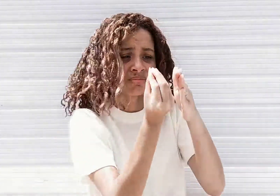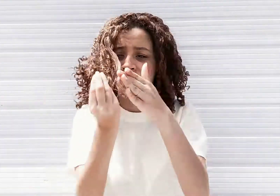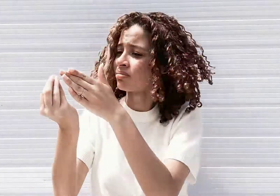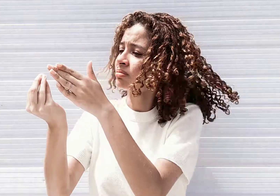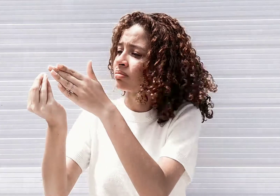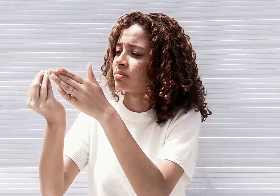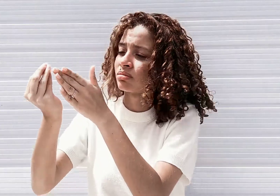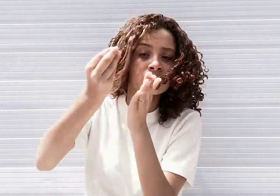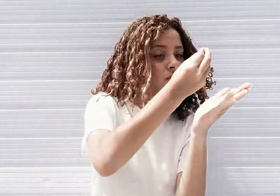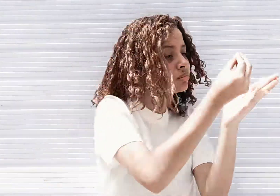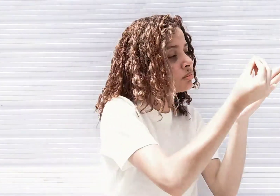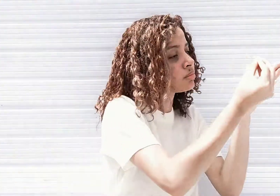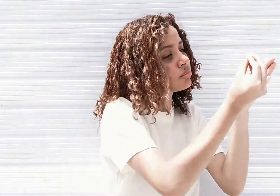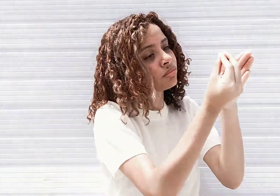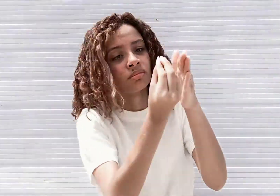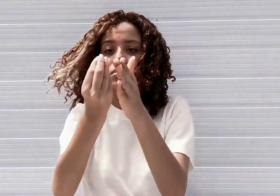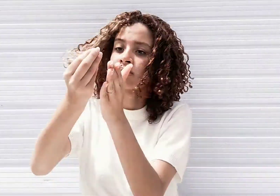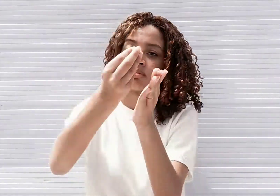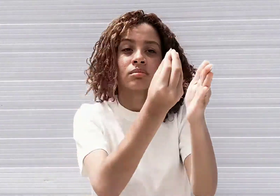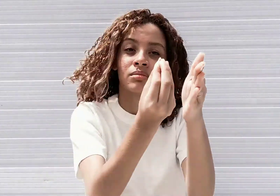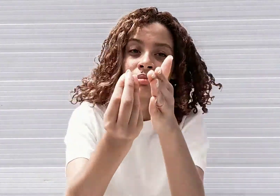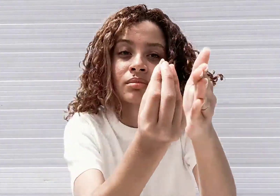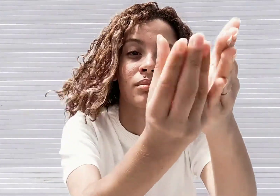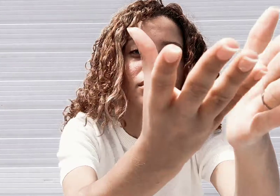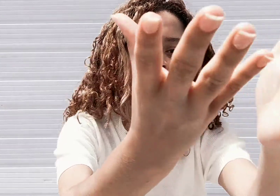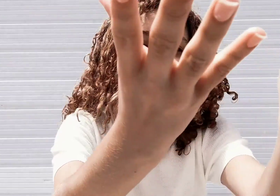vai me levar